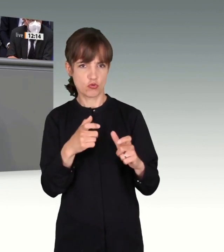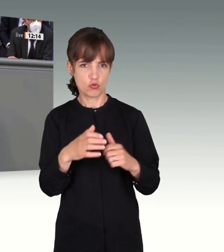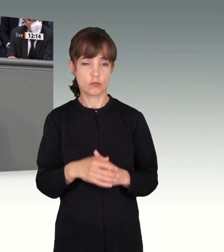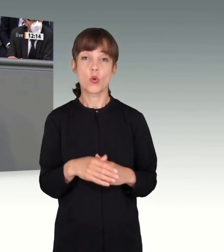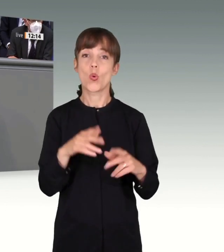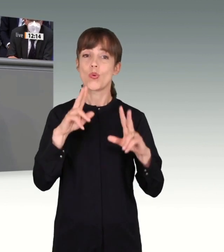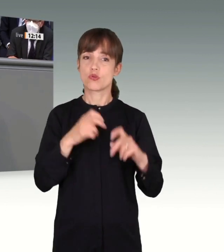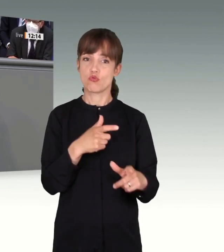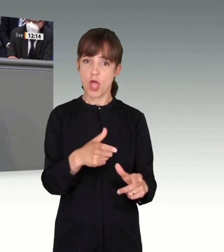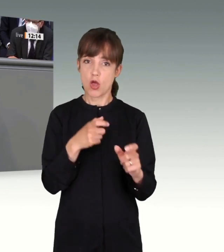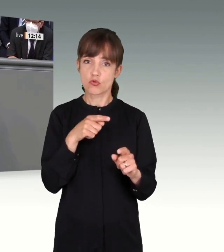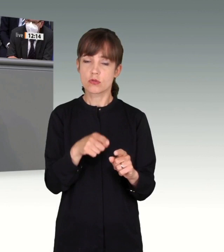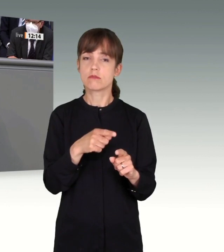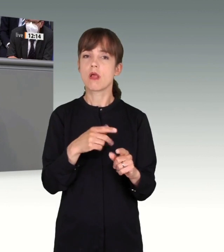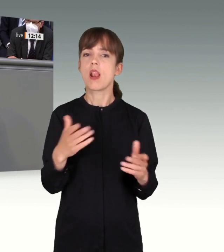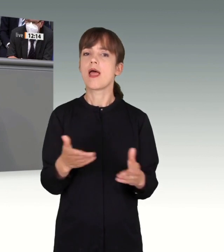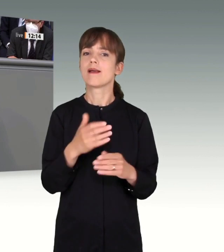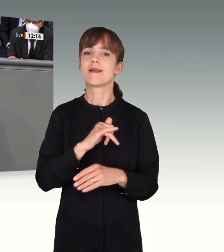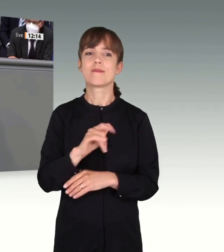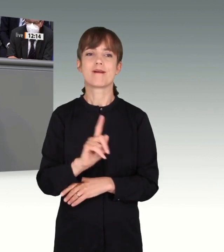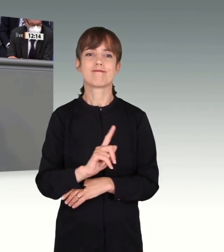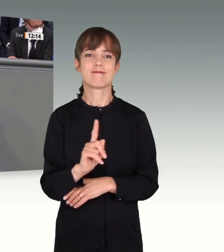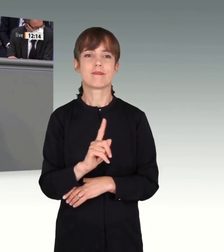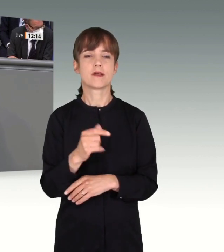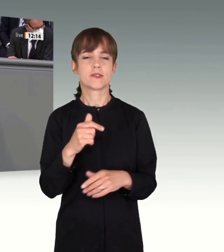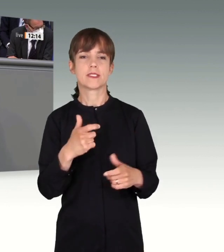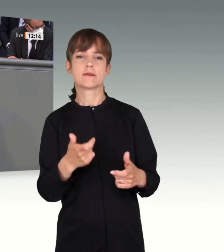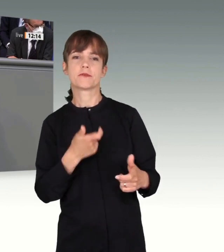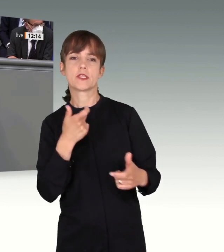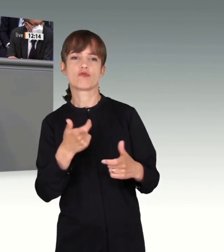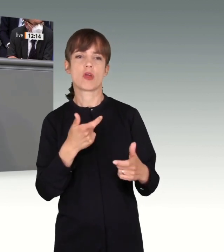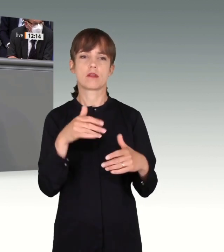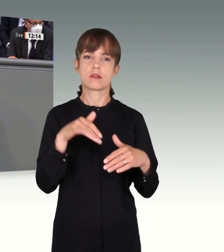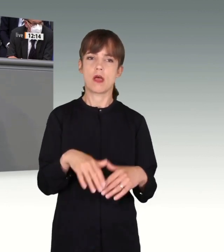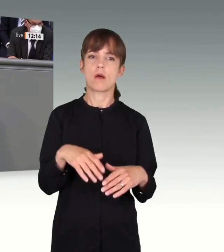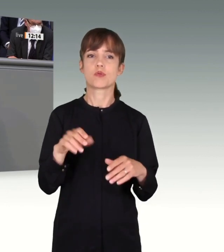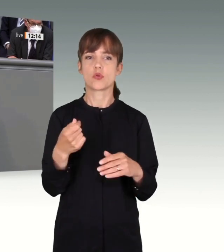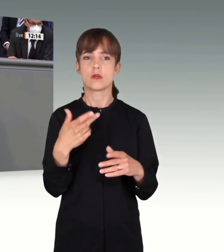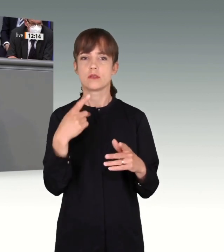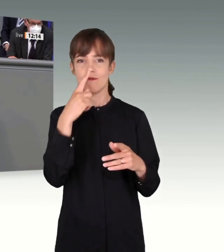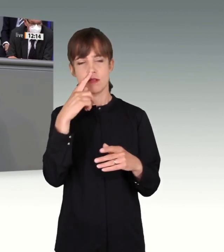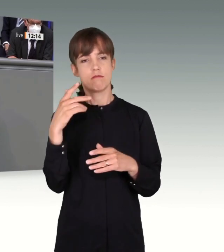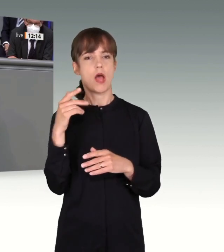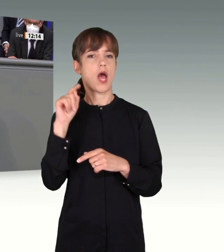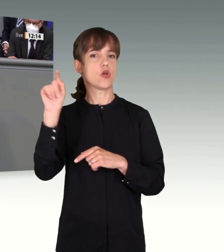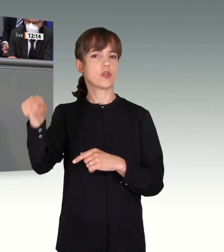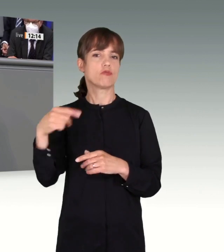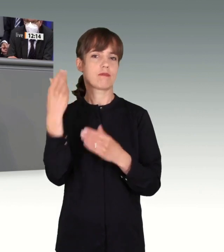ausländischen Nachrichtendiensten waren hinderlich, Ermittlungsvorbehalte, Methodenschutz, Interventionen durch die Bundesregierung.